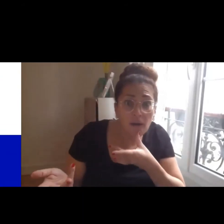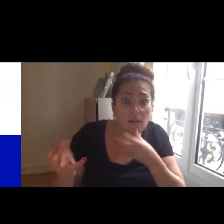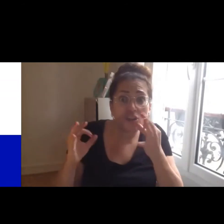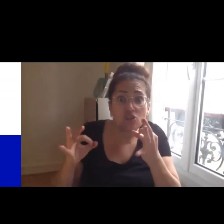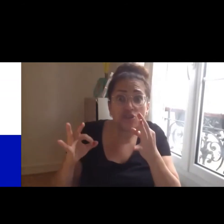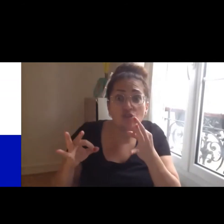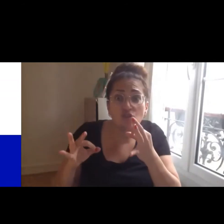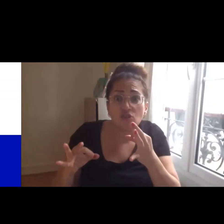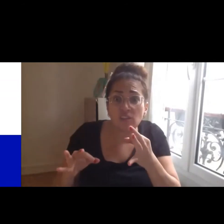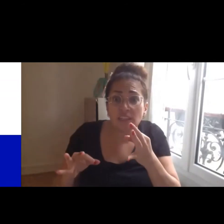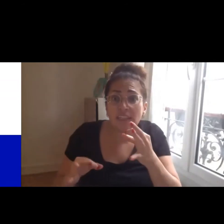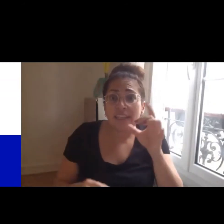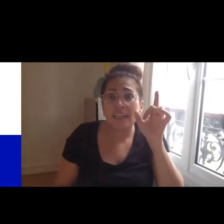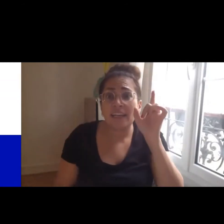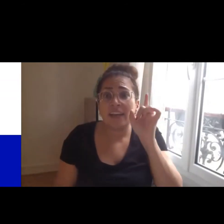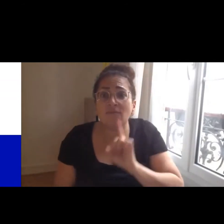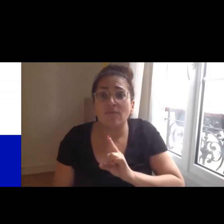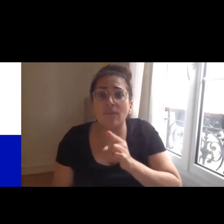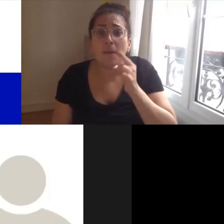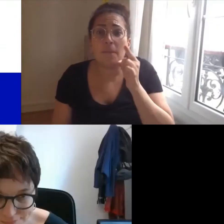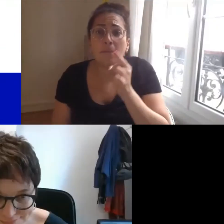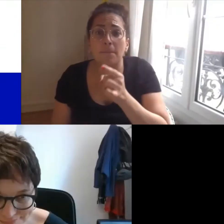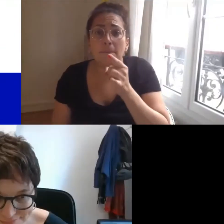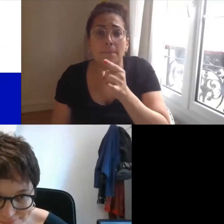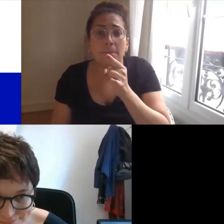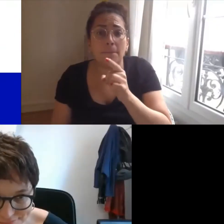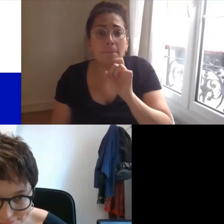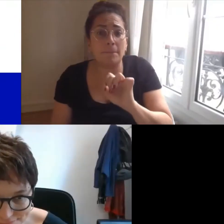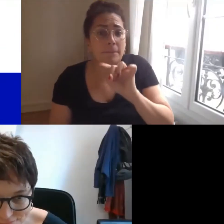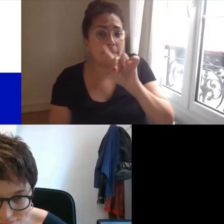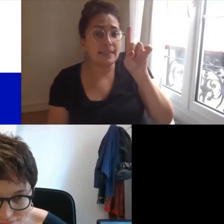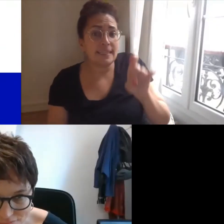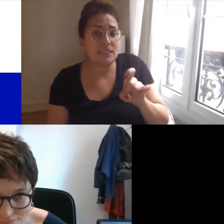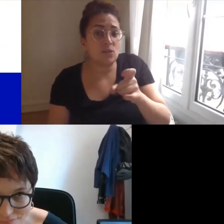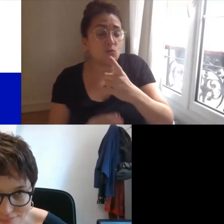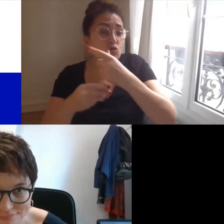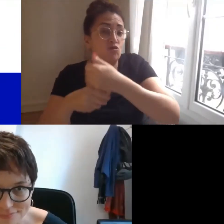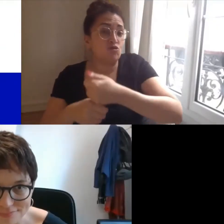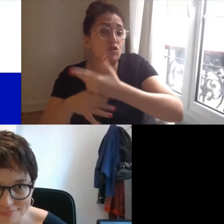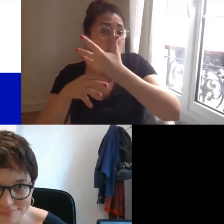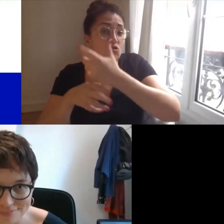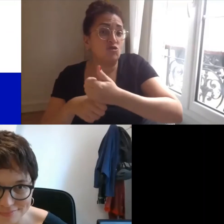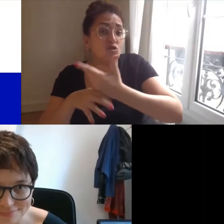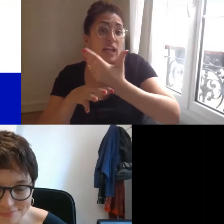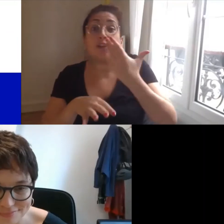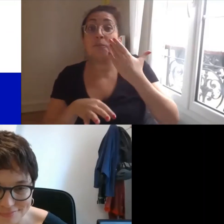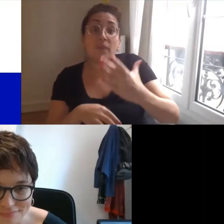posée par Anne-Lise Rivolet qui vous interroge sur finalement la possibilité de contribuer